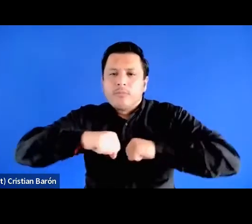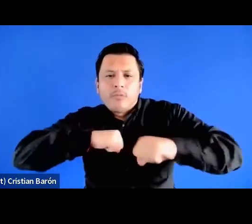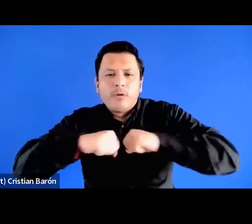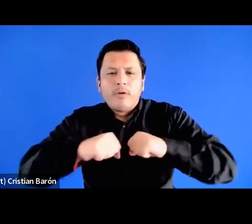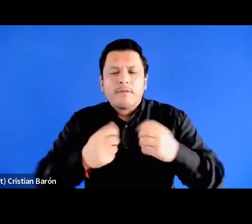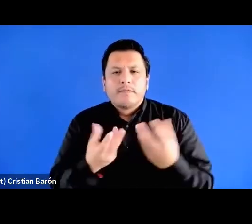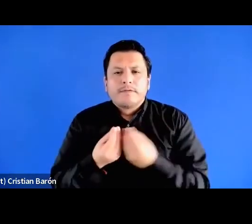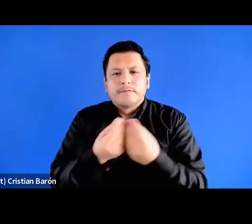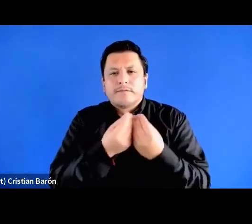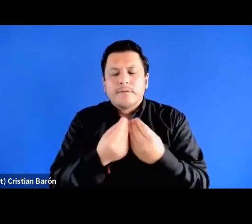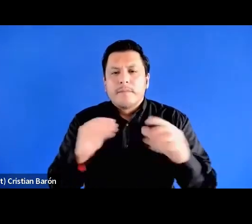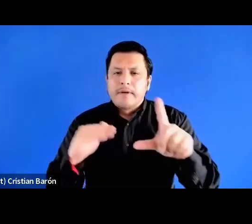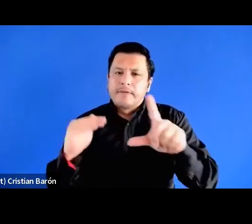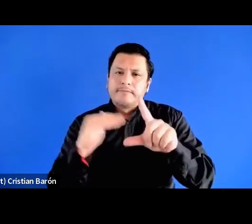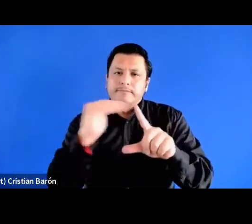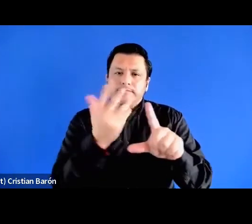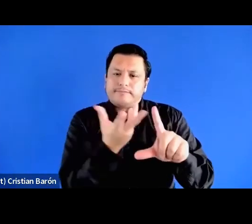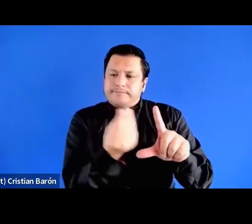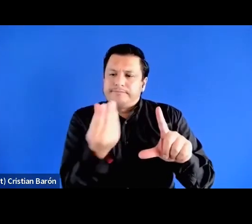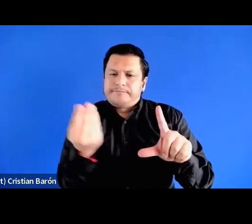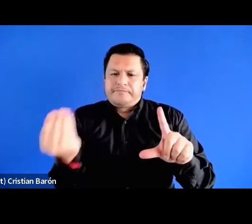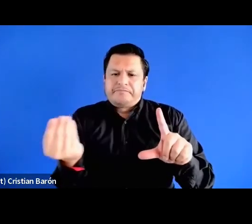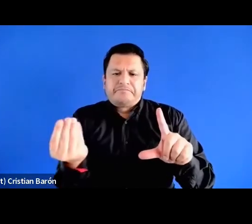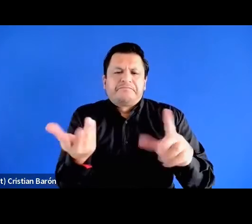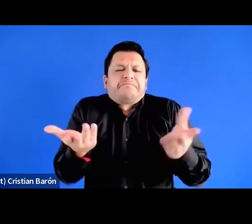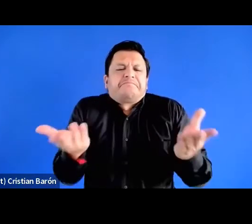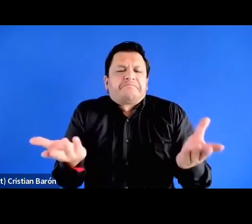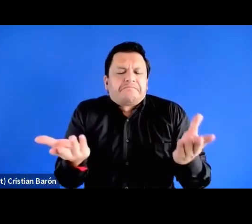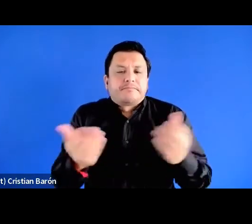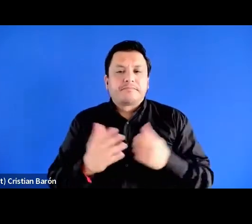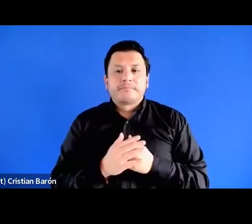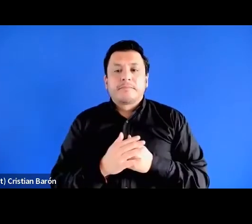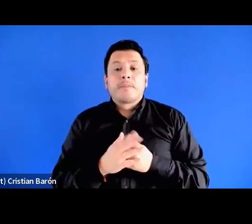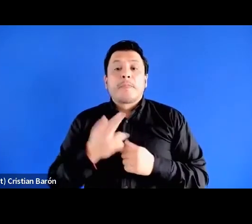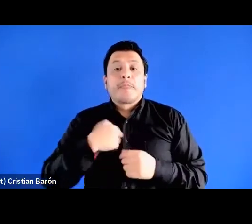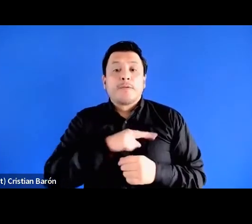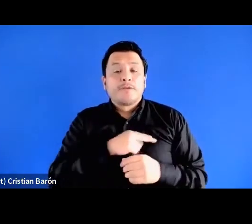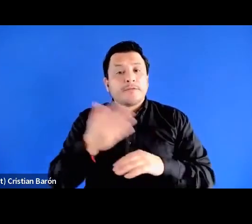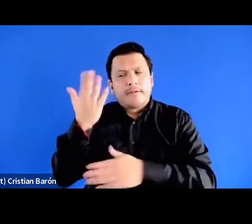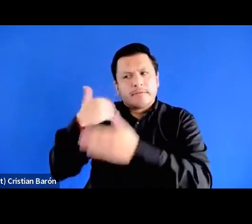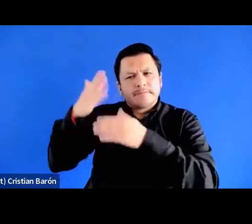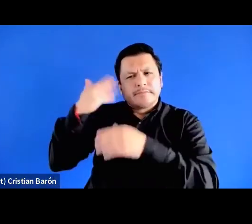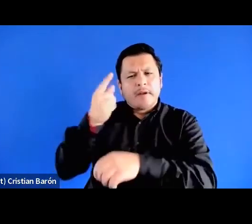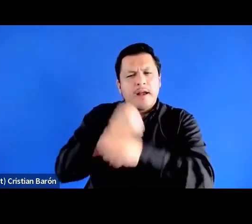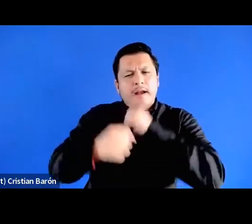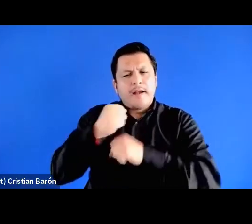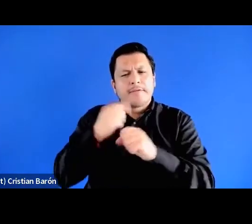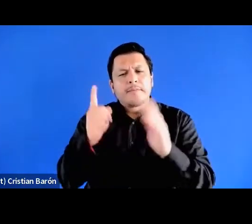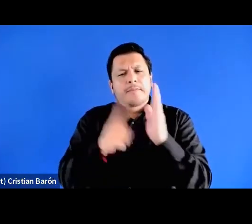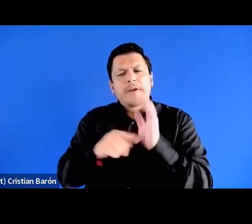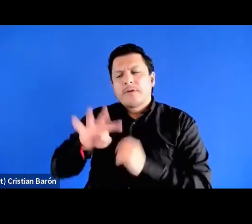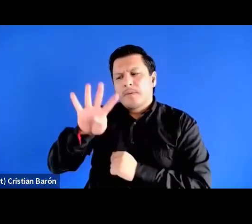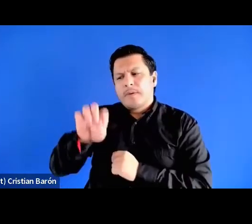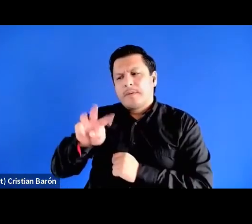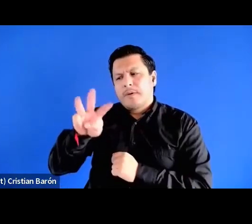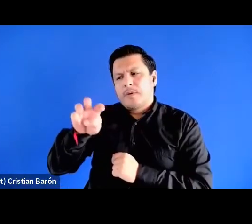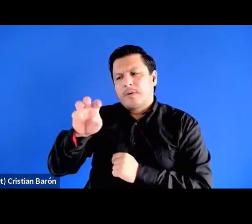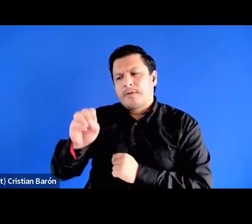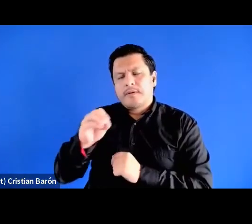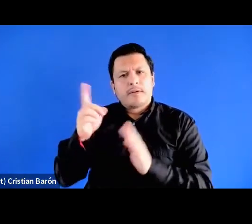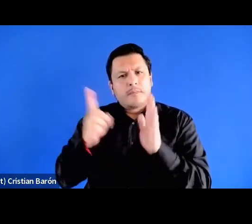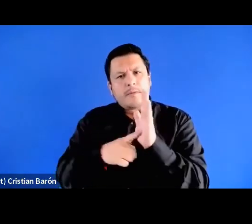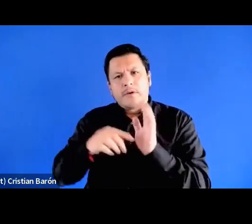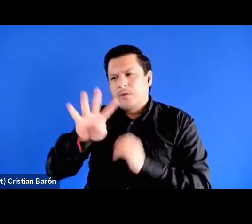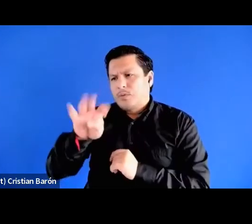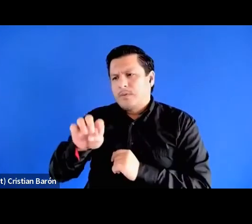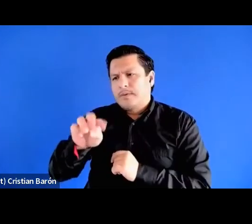tema de clase yo creo que ya sabemos que en los 80 en los 70 había una centralidad en la clase un